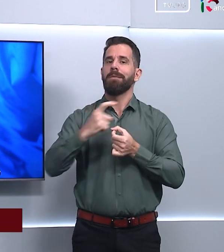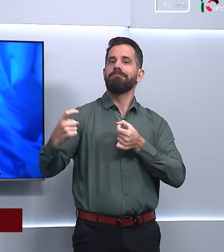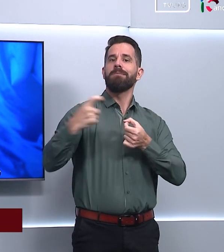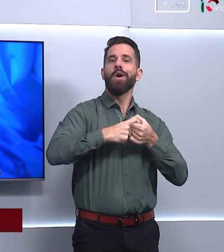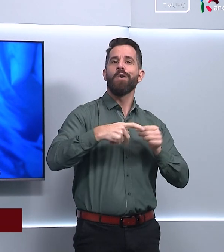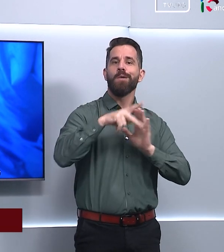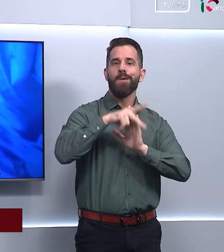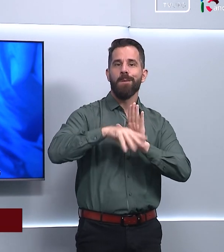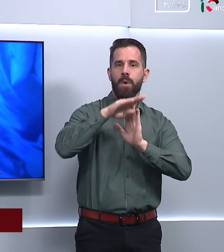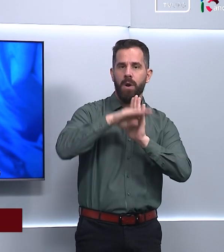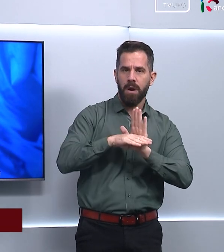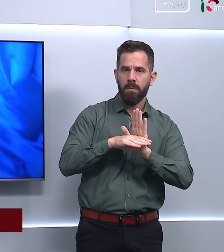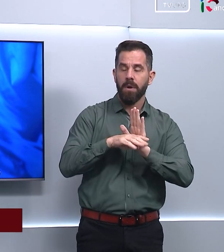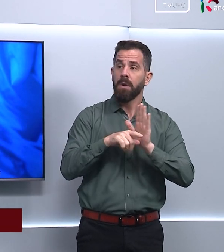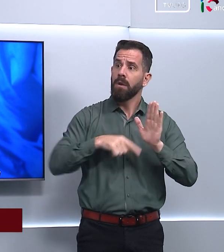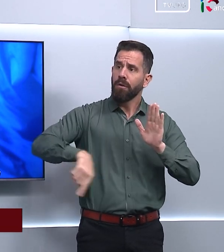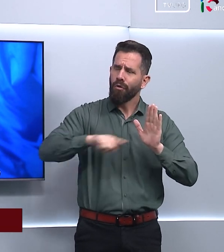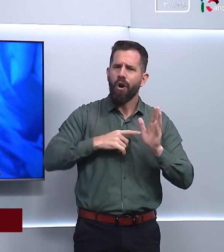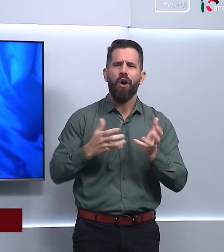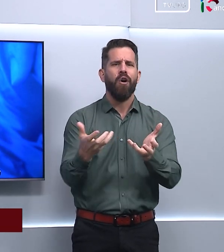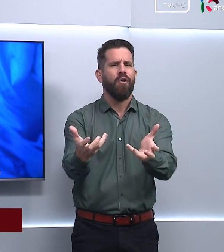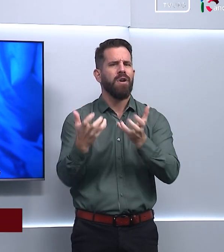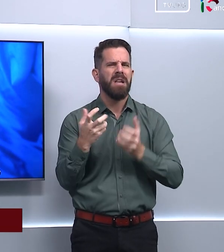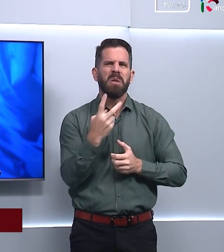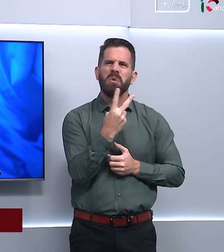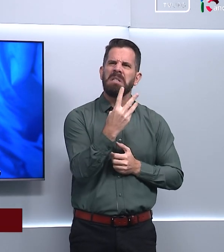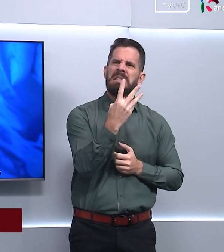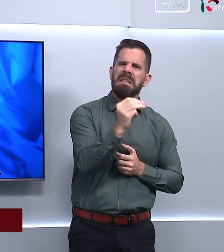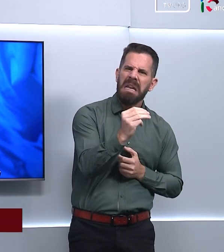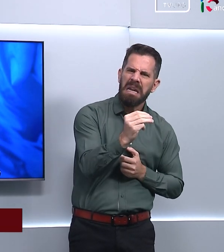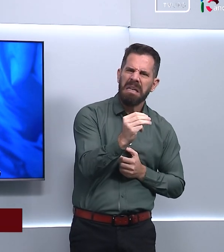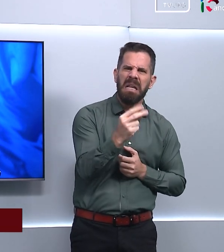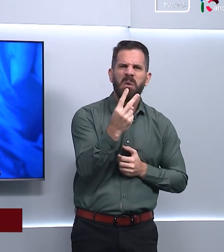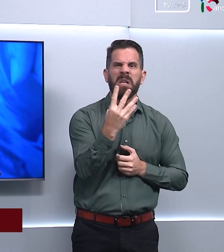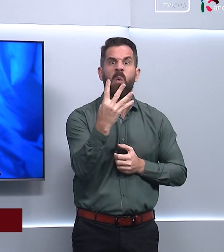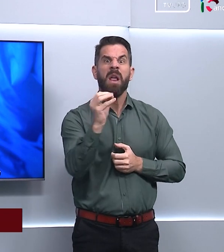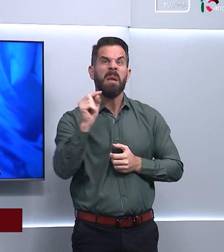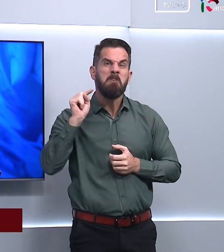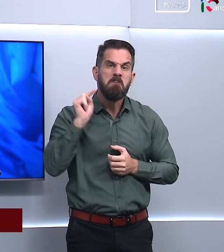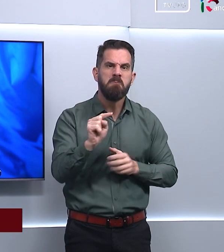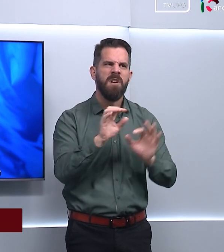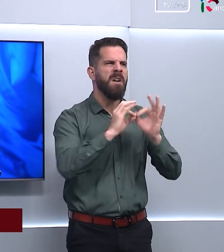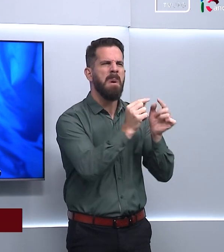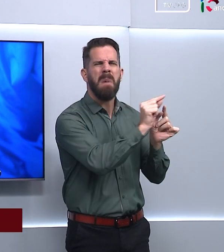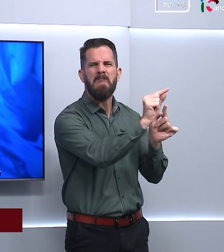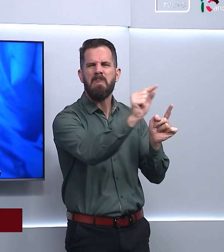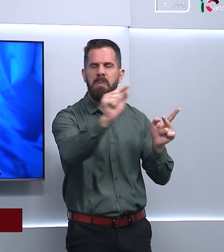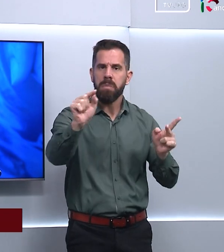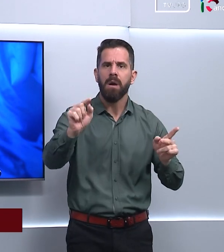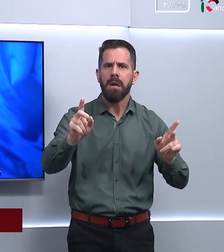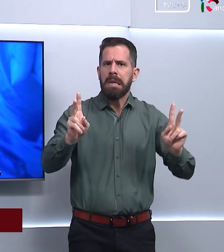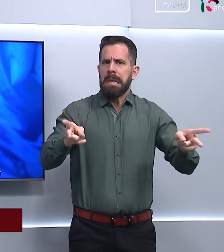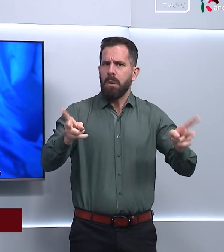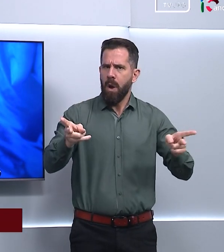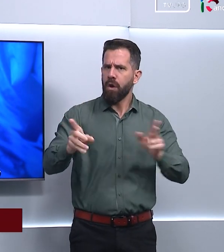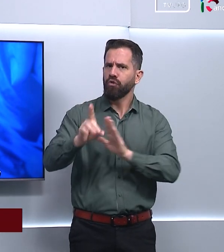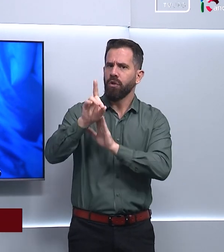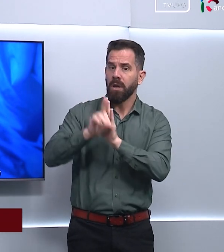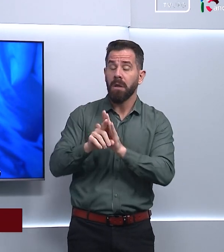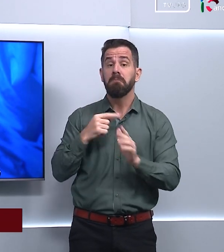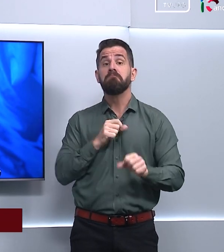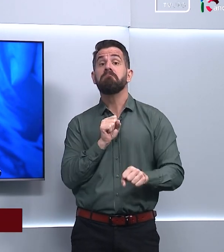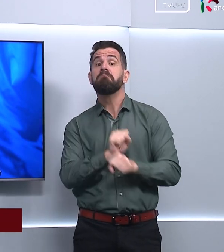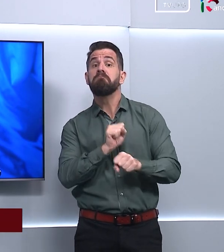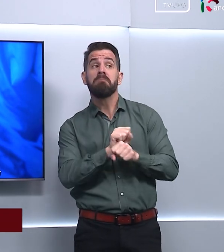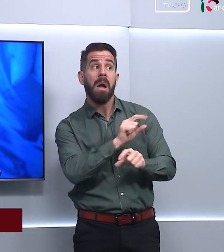gostaríamos que fossem 230 ou 240 mil famílias que teriam esse direito. E estamos aguardando para que